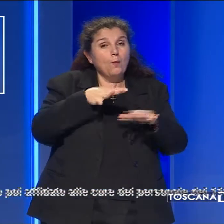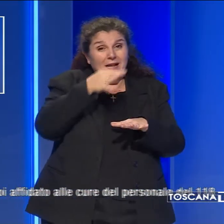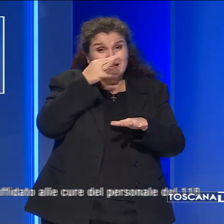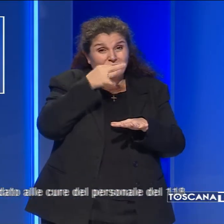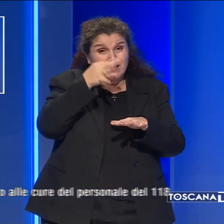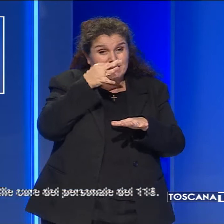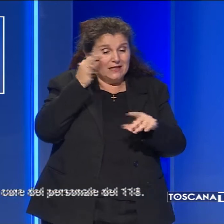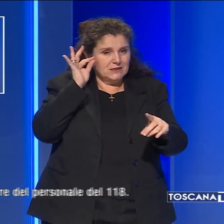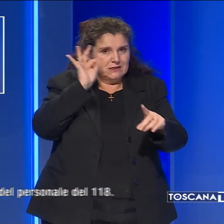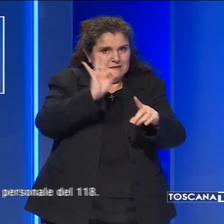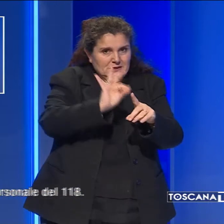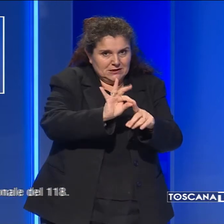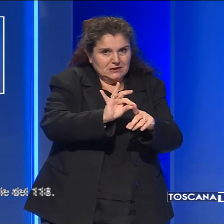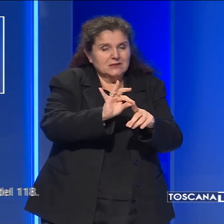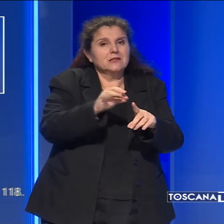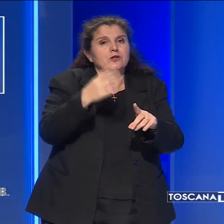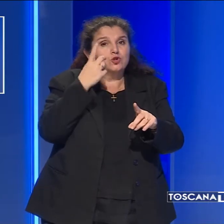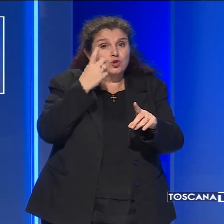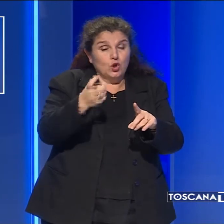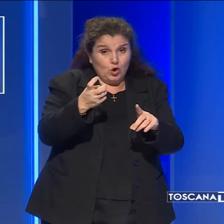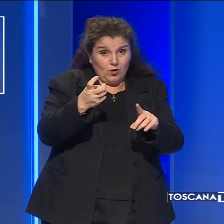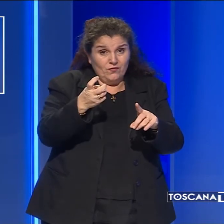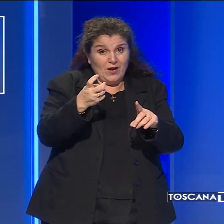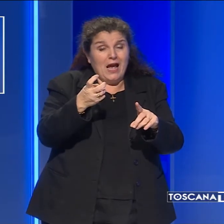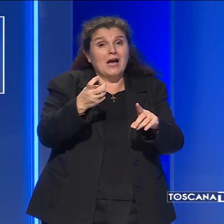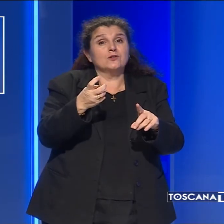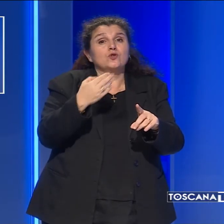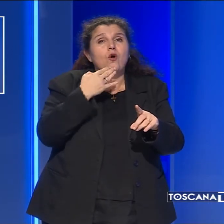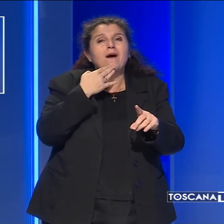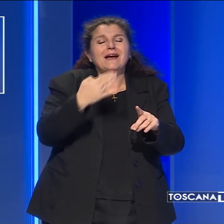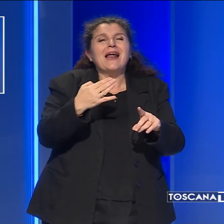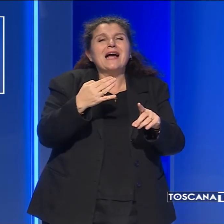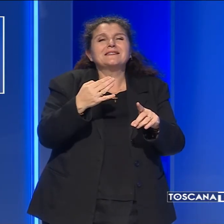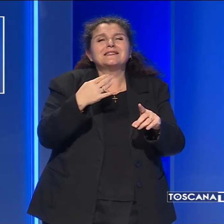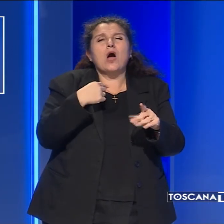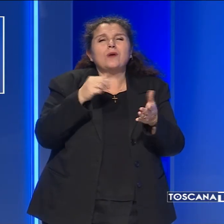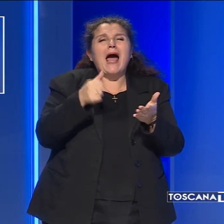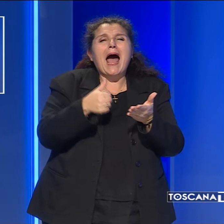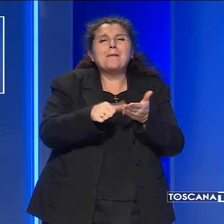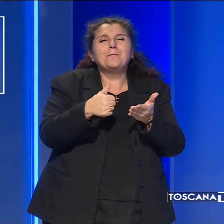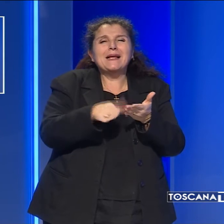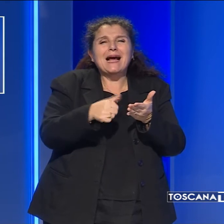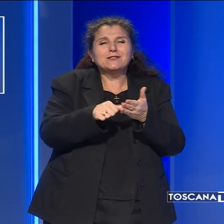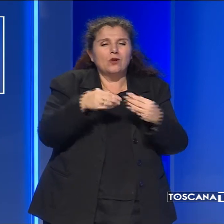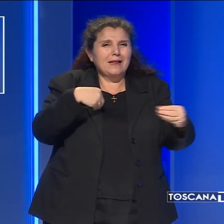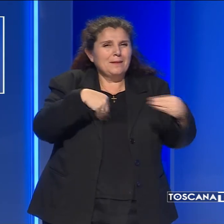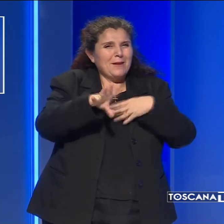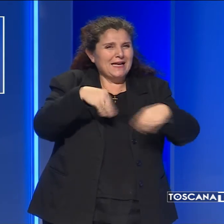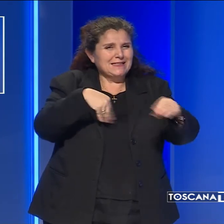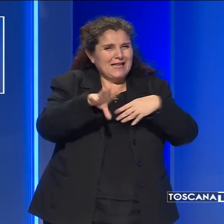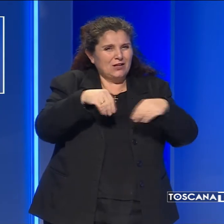dopo aver individuato la sua posizione tramite una nota applicazione di messaggistica